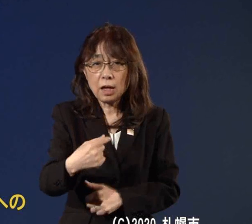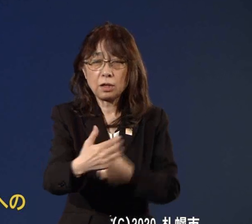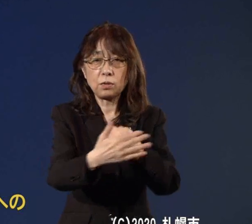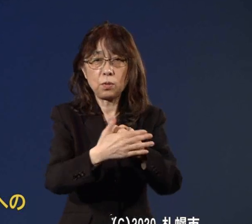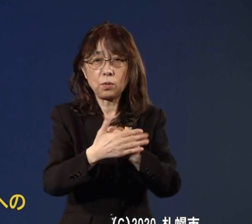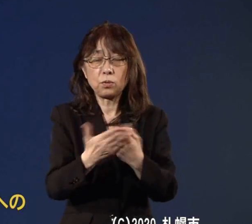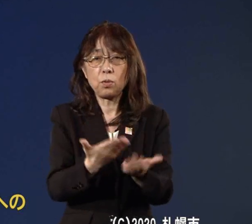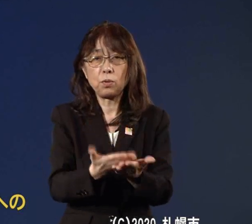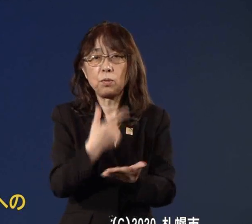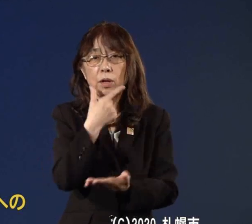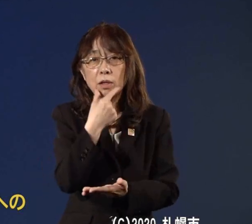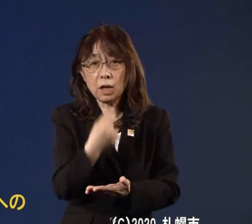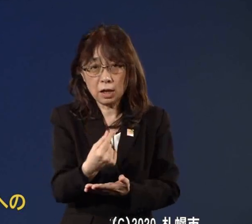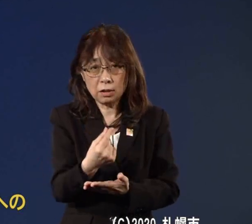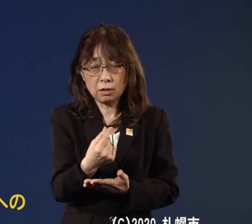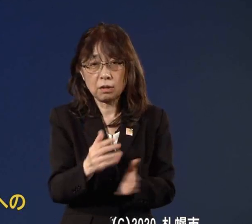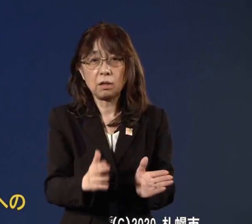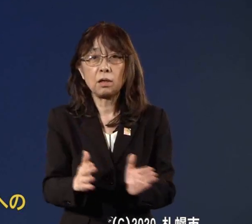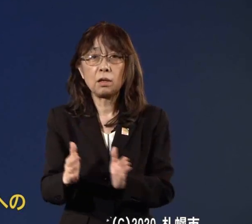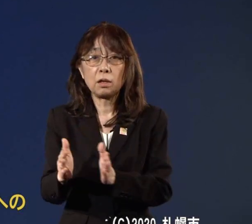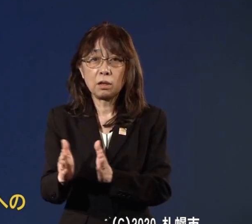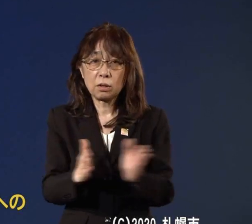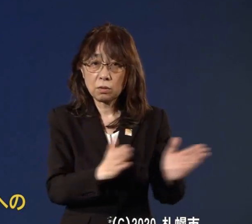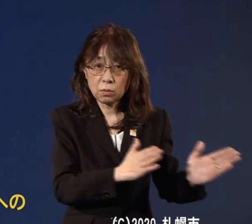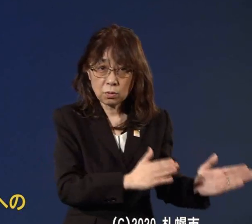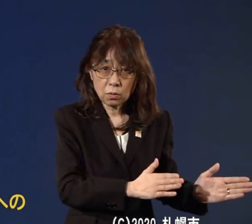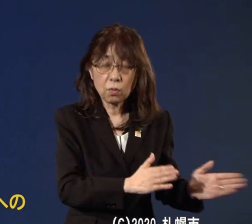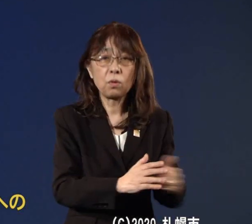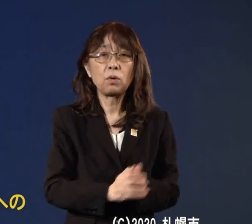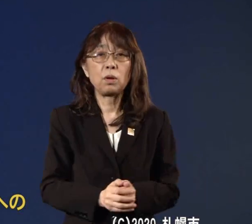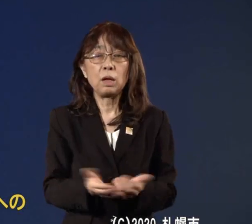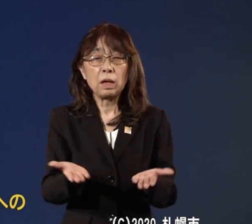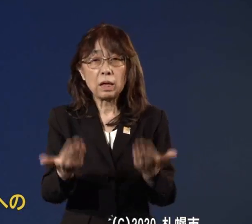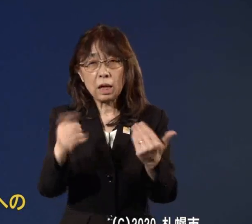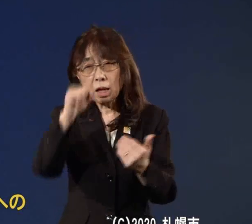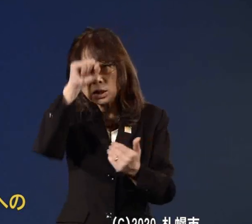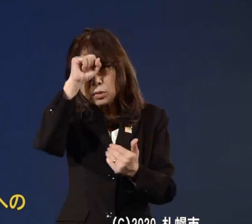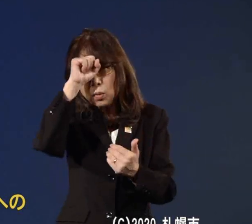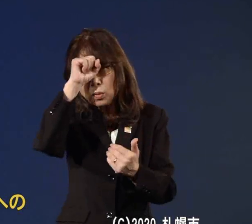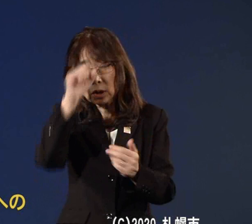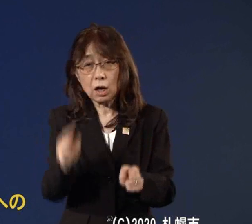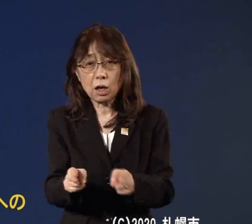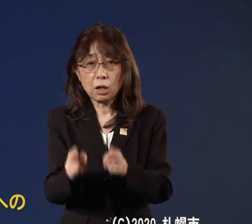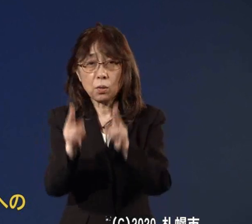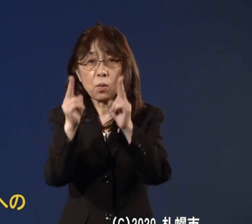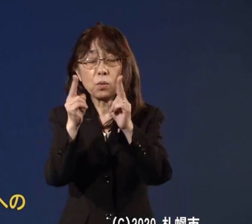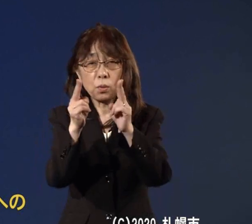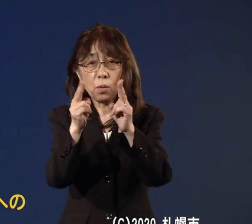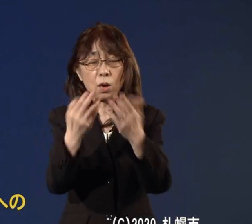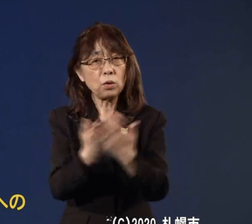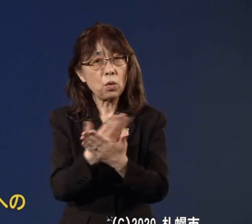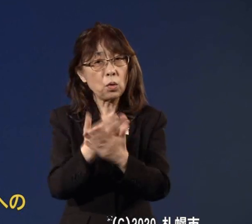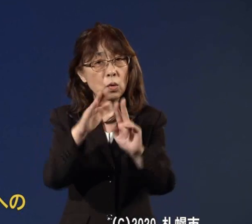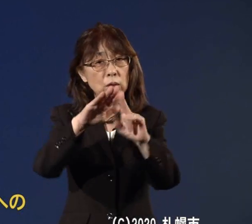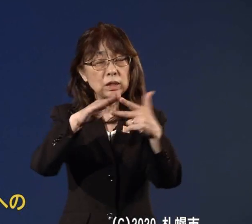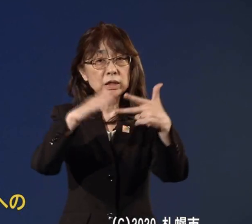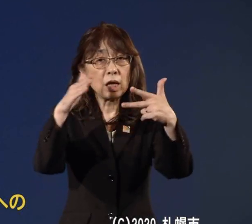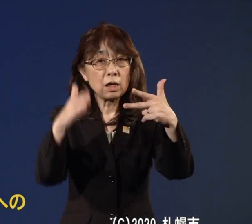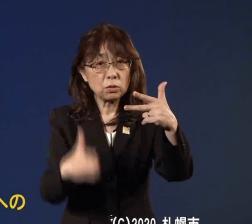加えまして軽症者用の療養施設ホテルにつきましても